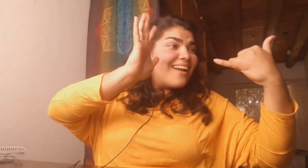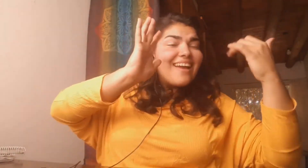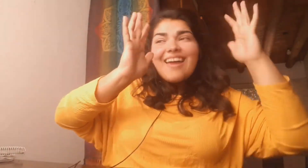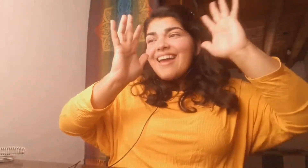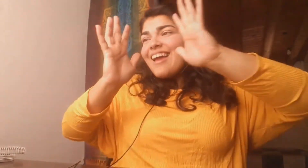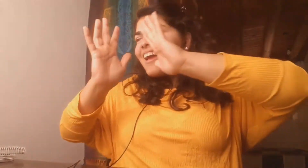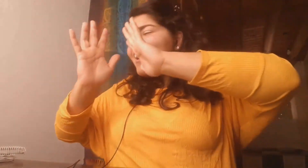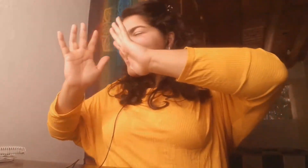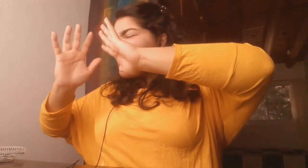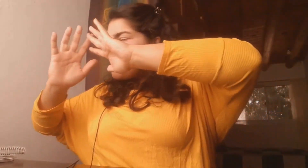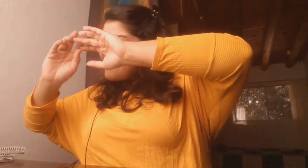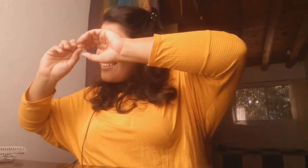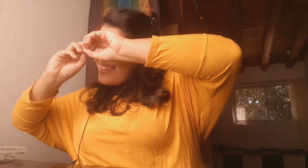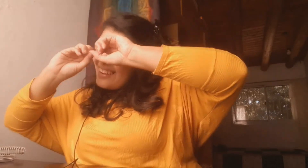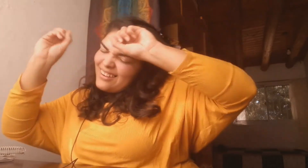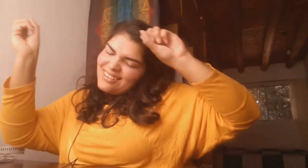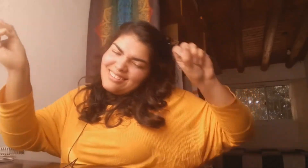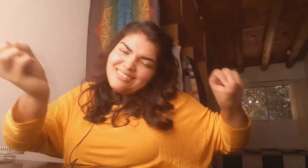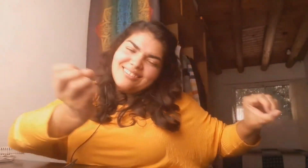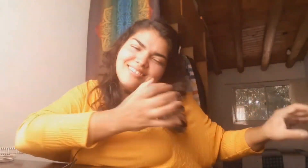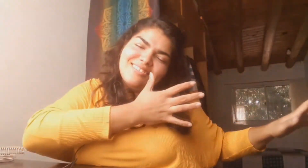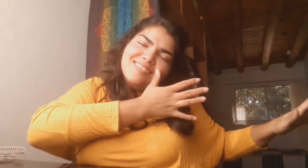pantalla entre los dos.